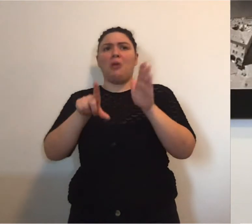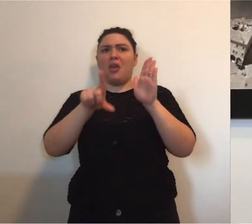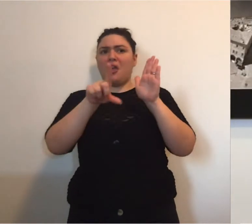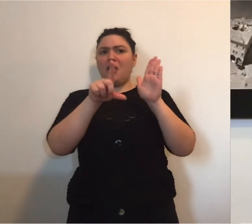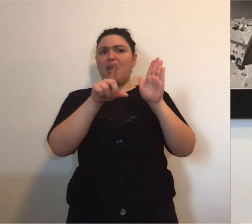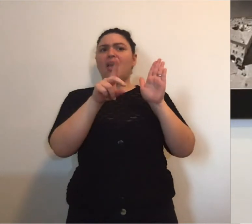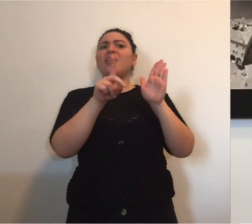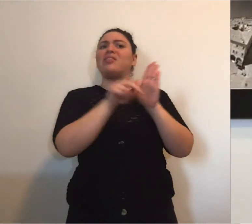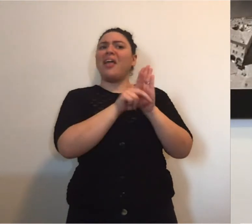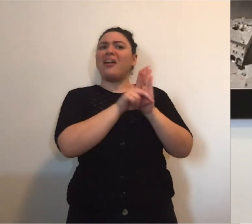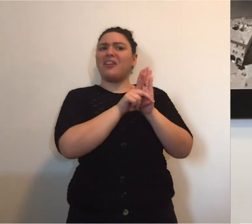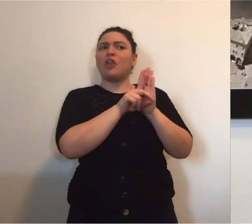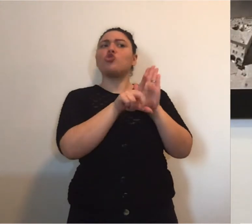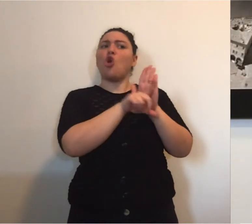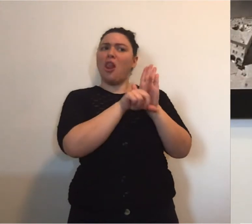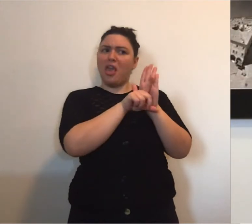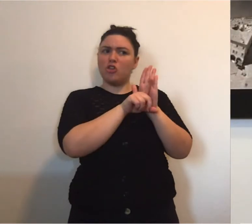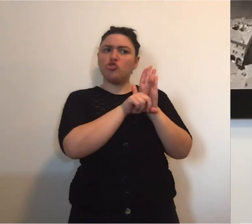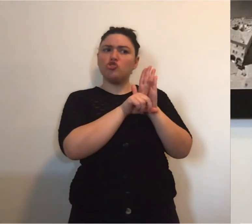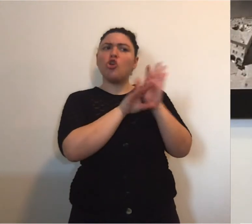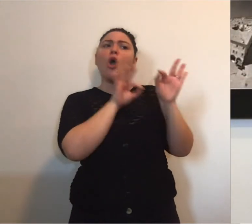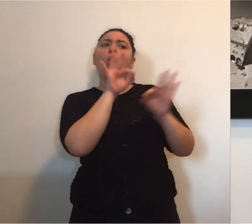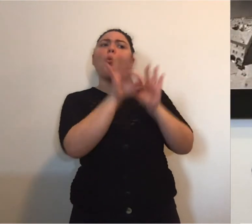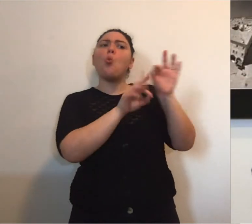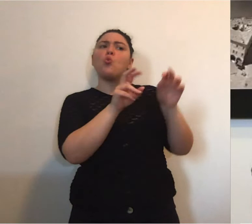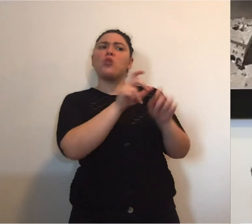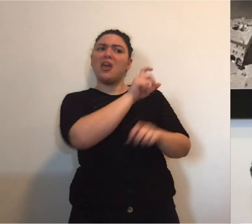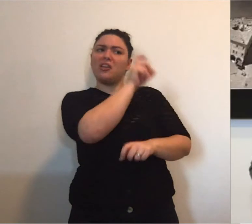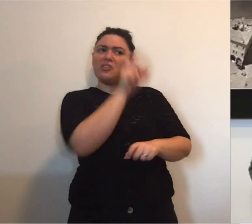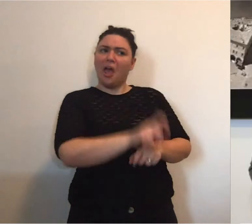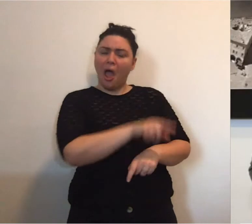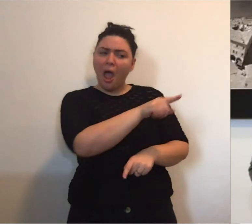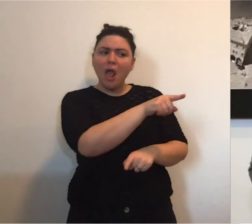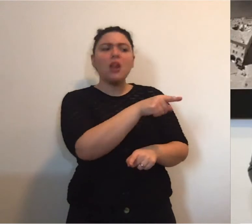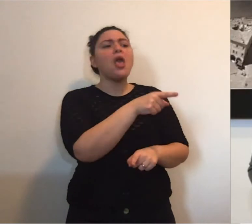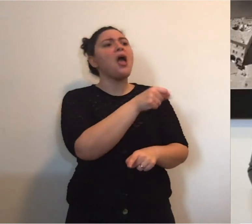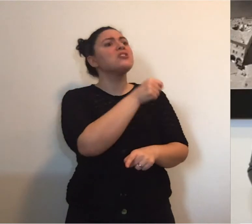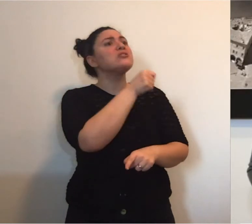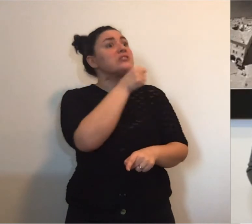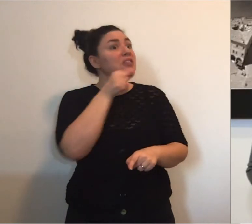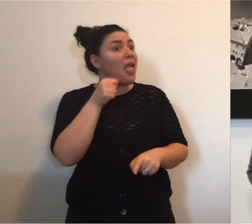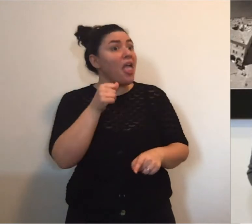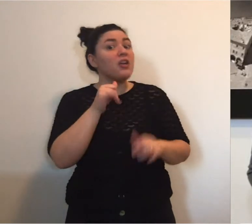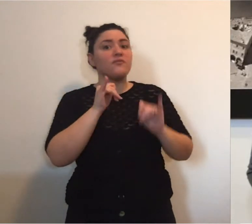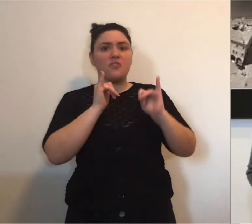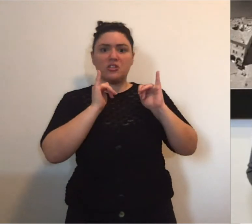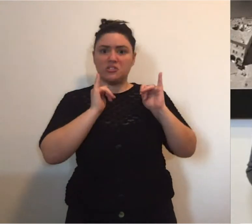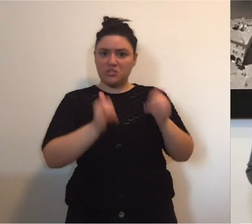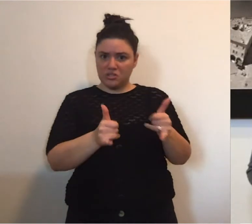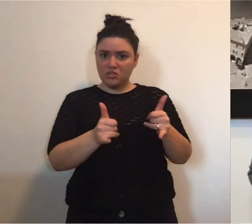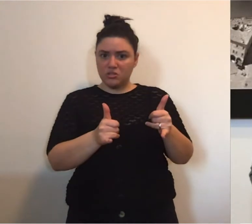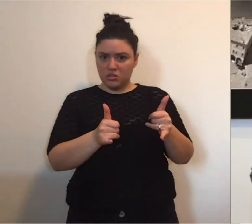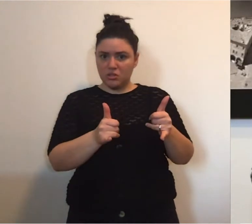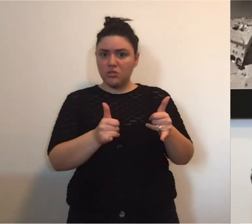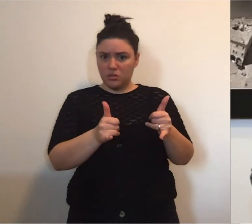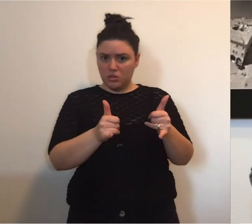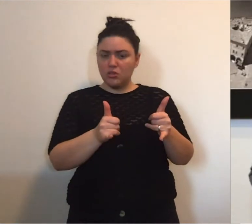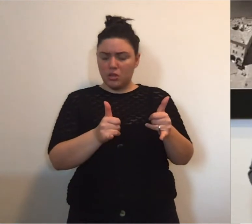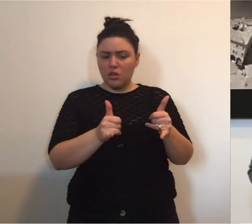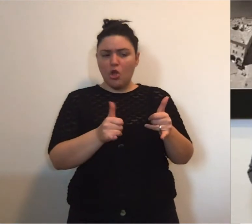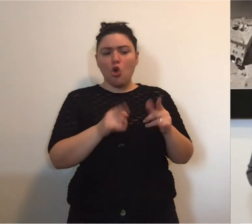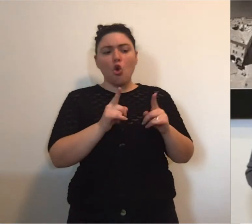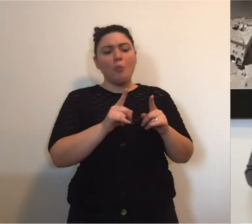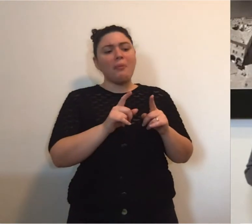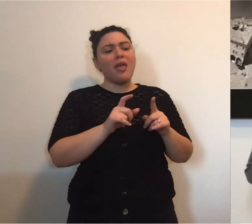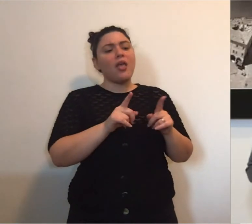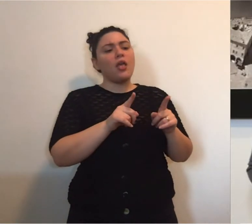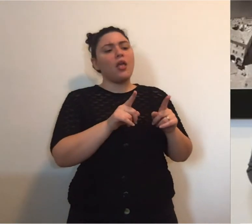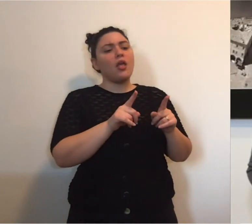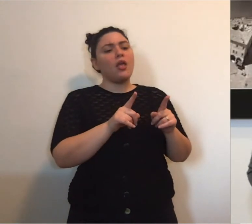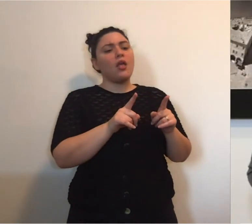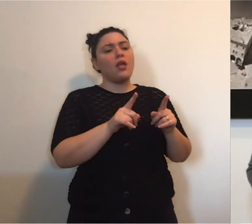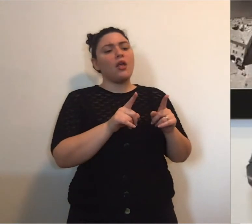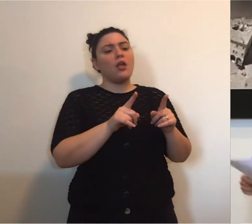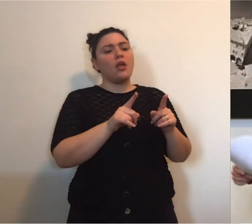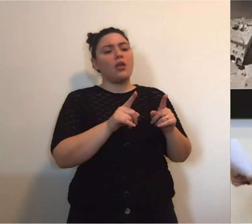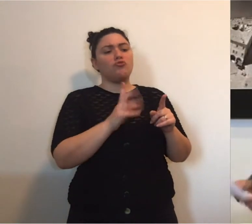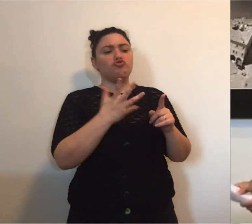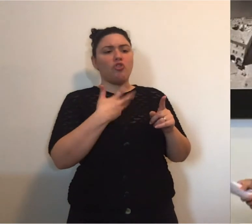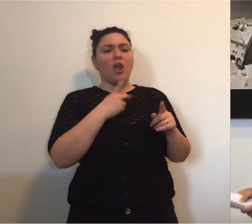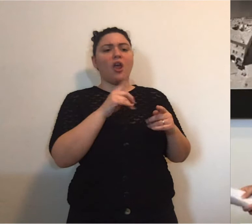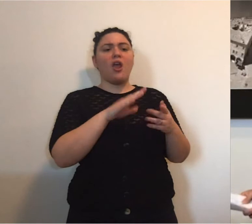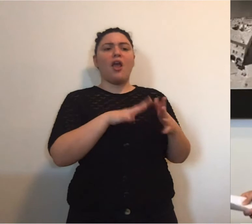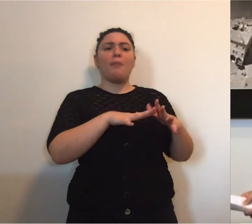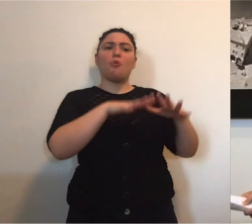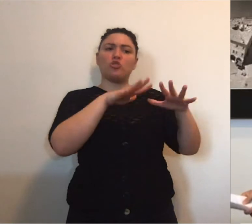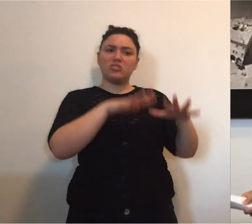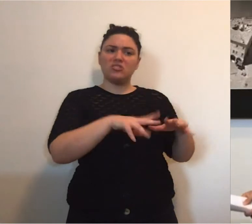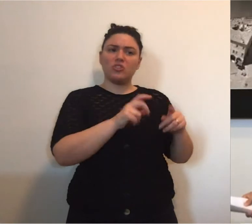bisogno non soltanto del decreto legge cura Italia che serve e ribadisco